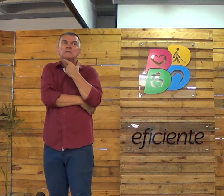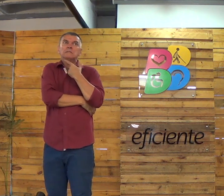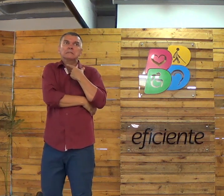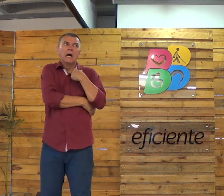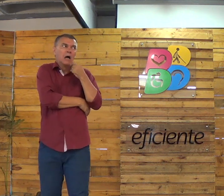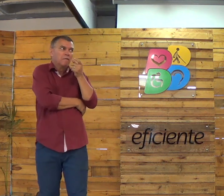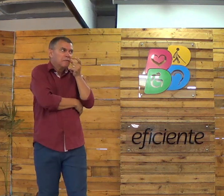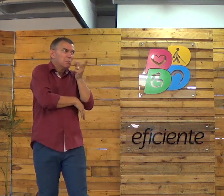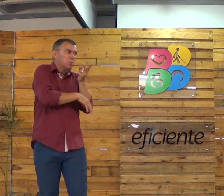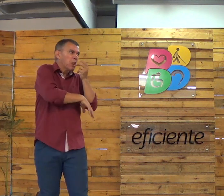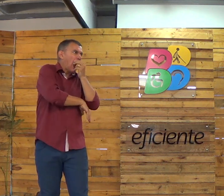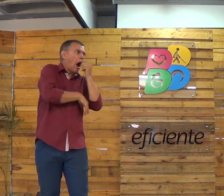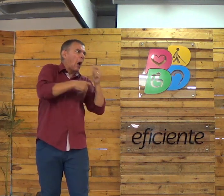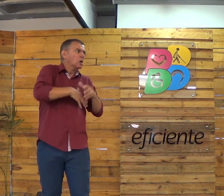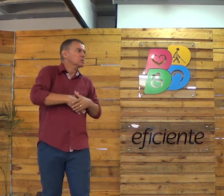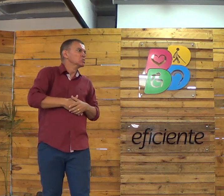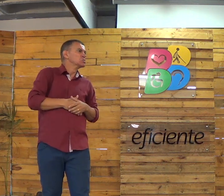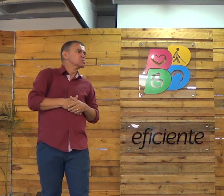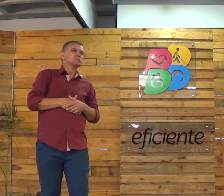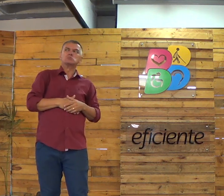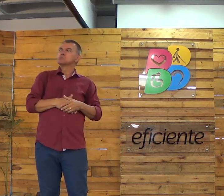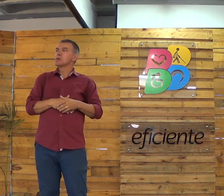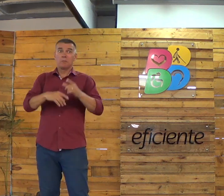Estranho. Eu acho que eu vou conversar com ele, né?